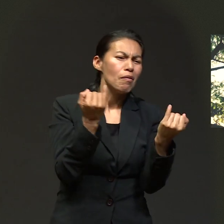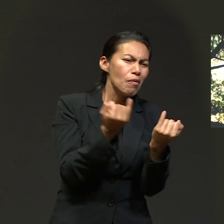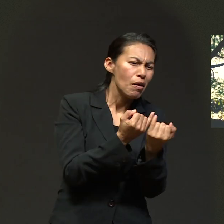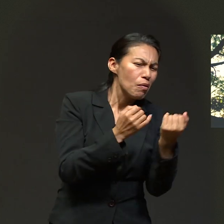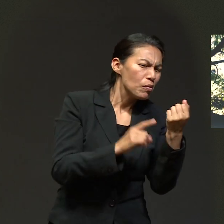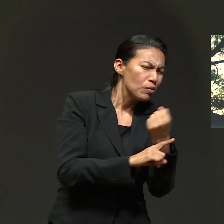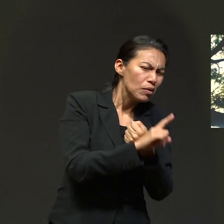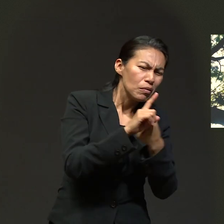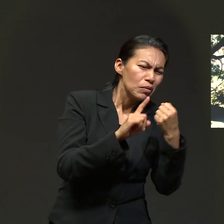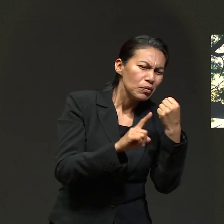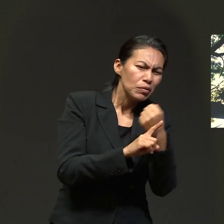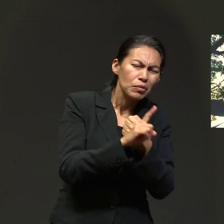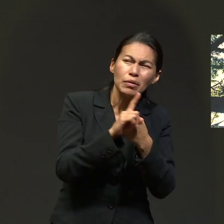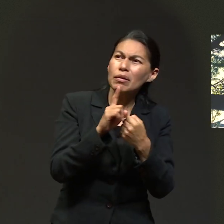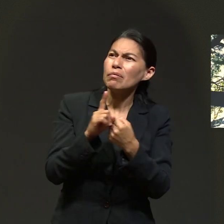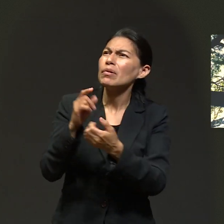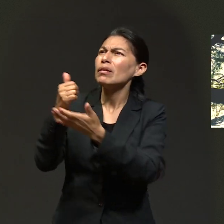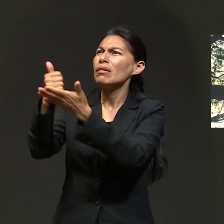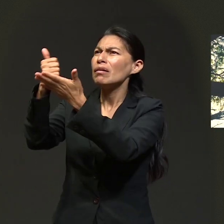saldrá.